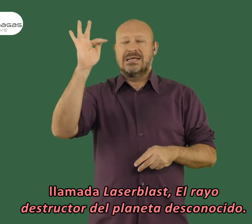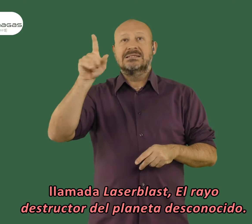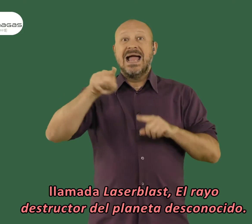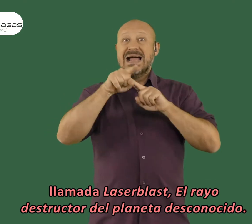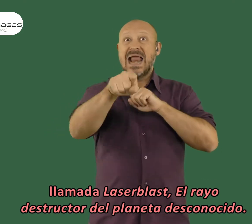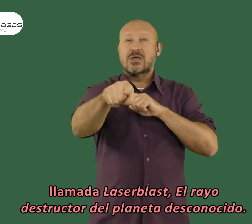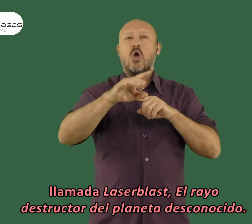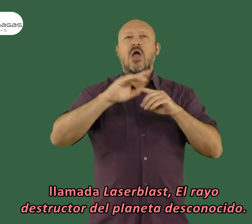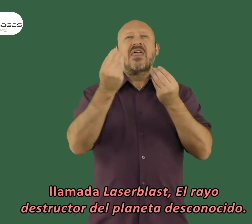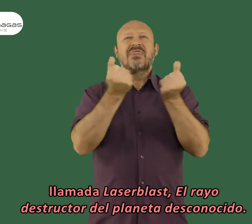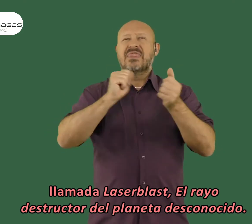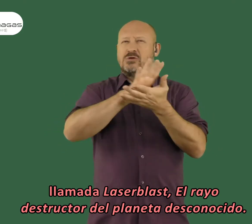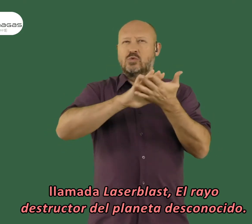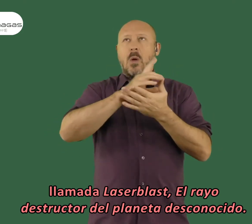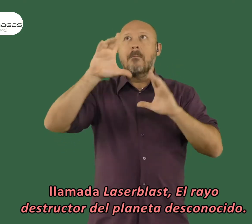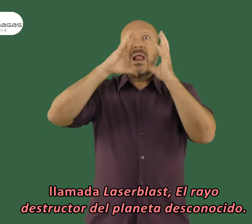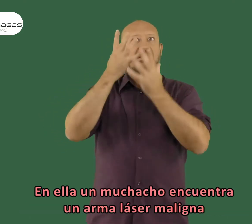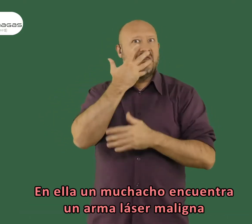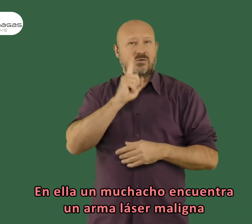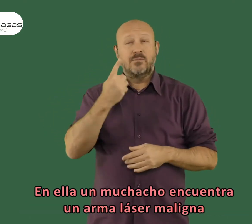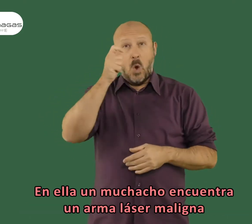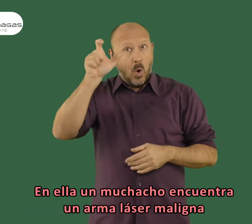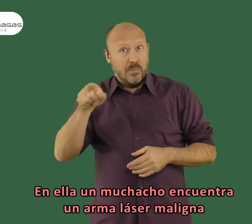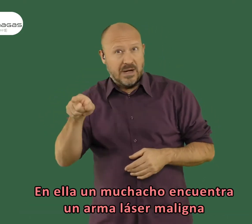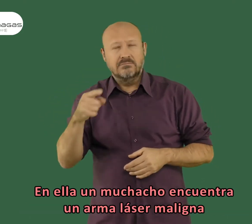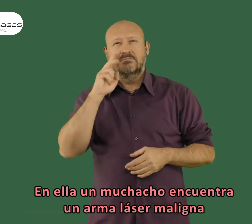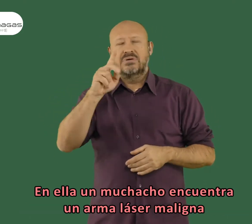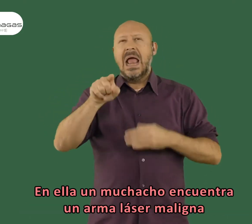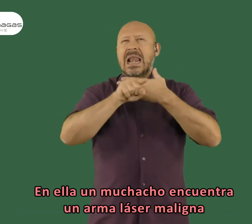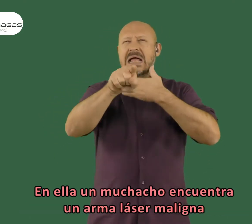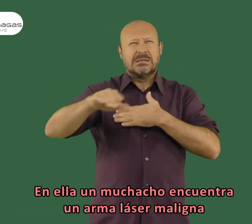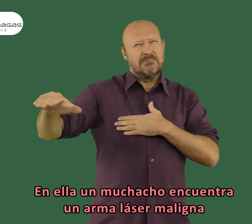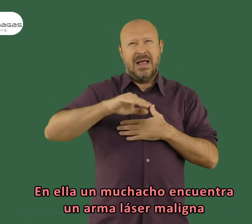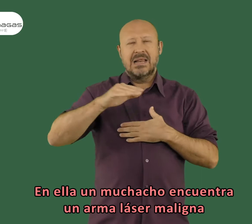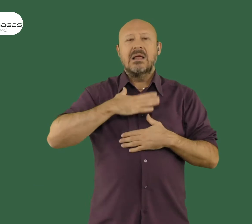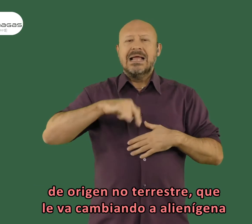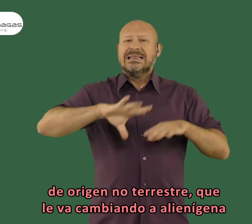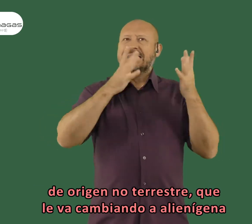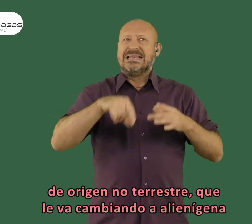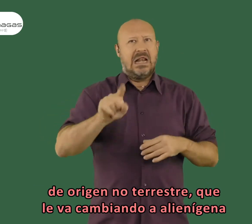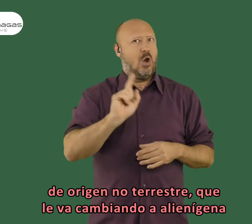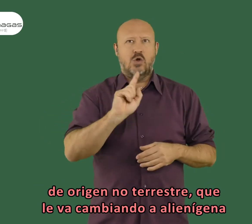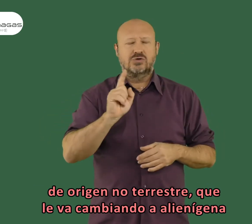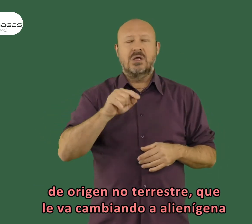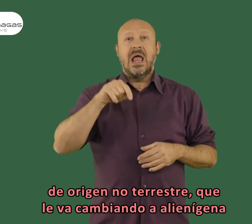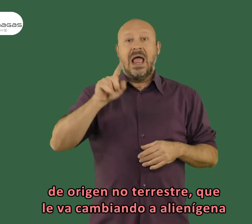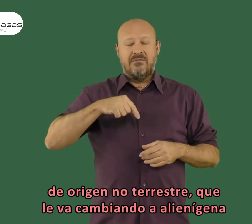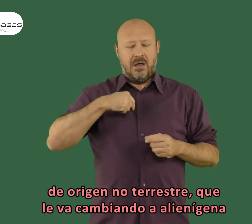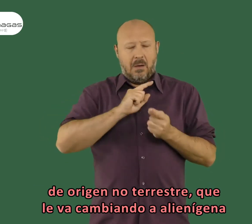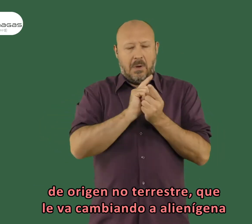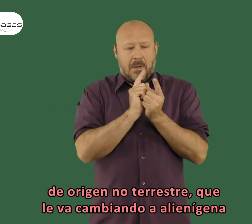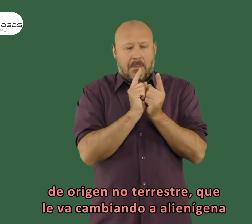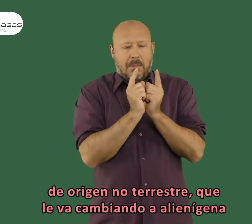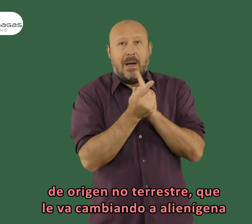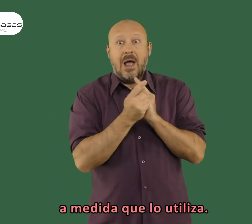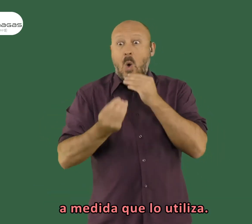Laser Blast, el rayo destructor del planeta desconocido. En ella, un muchacho encuentra un arma láser maligna de origen no terrestre que